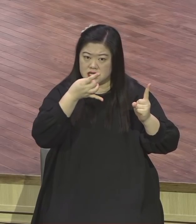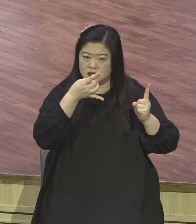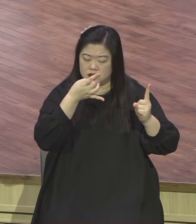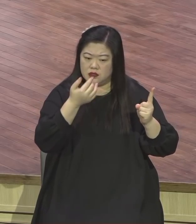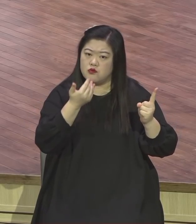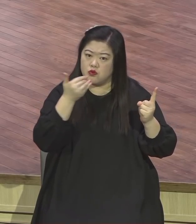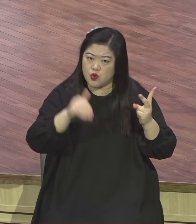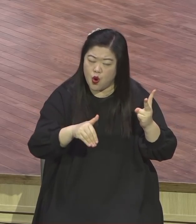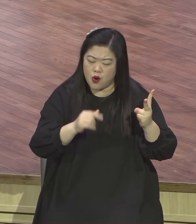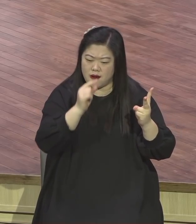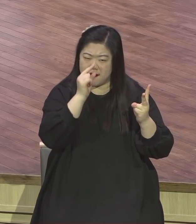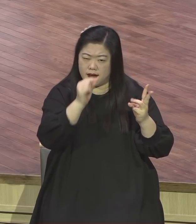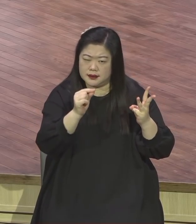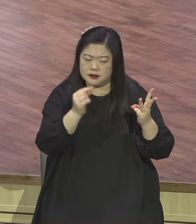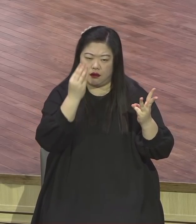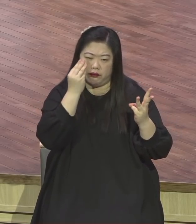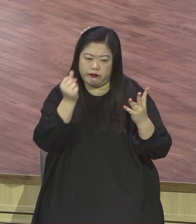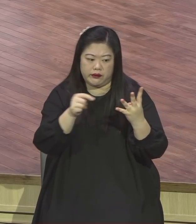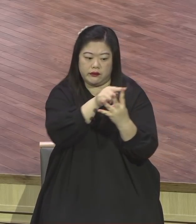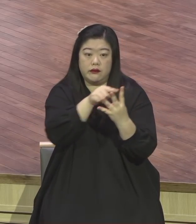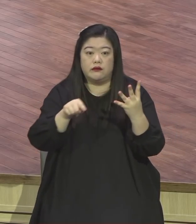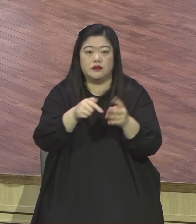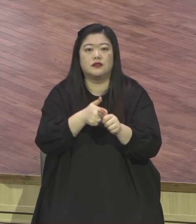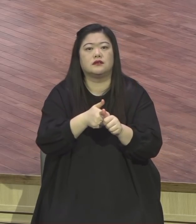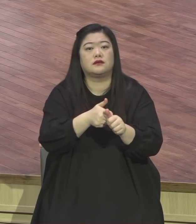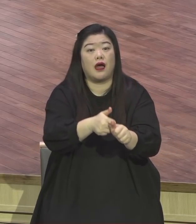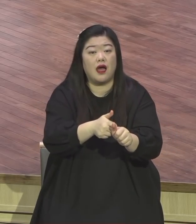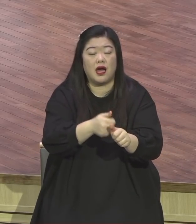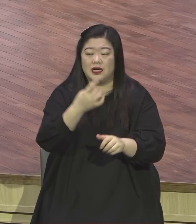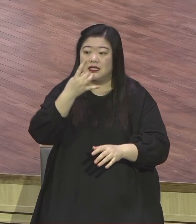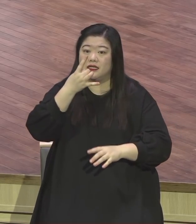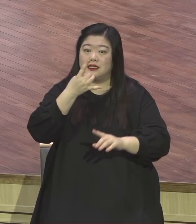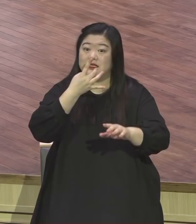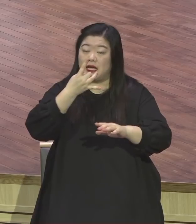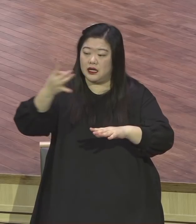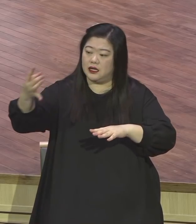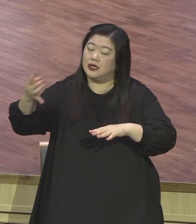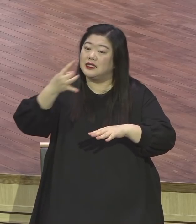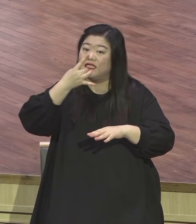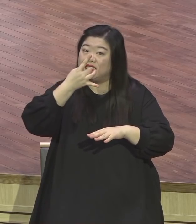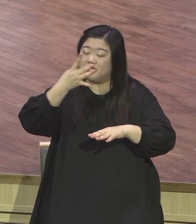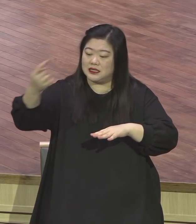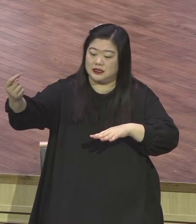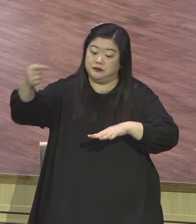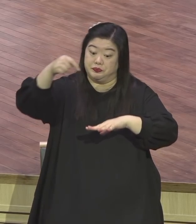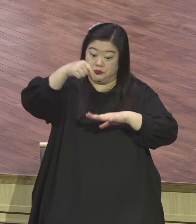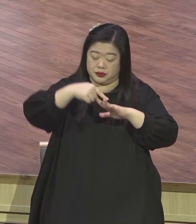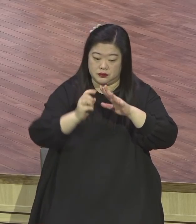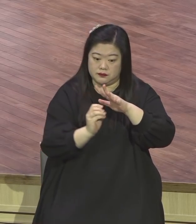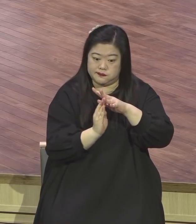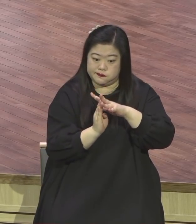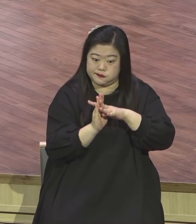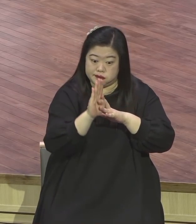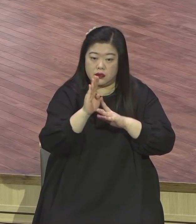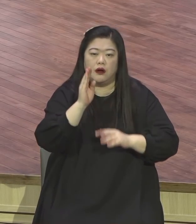덜어리도 돼요. 주인공이냐 덜어리냐. 우리 영계 모든 성도들은 2021년